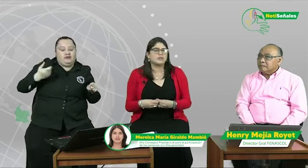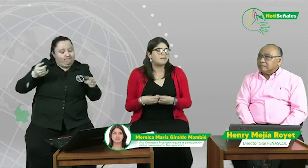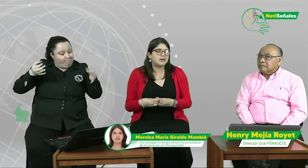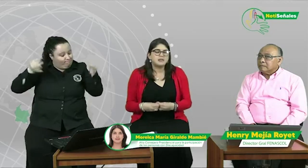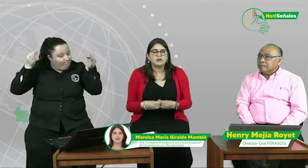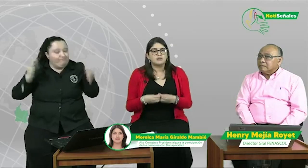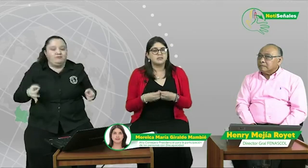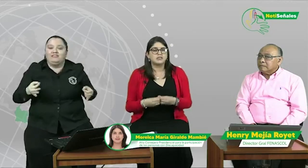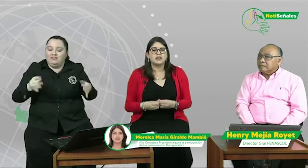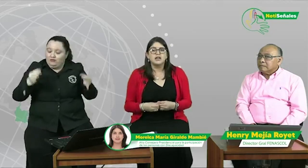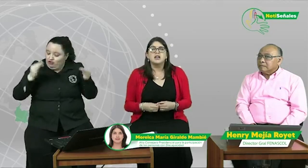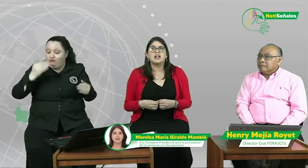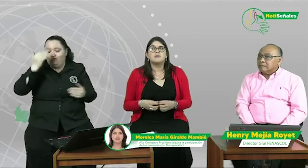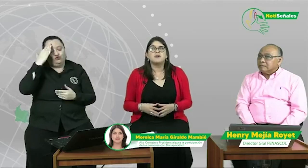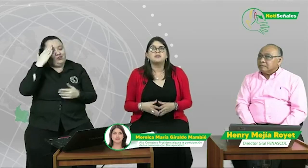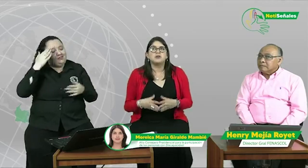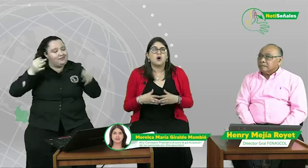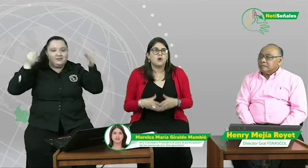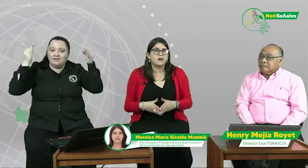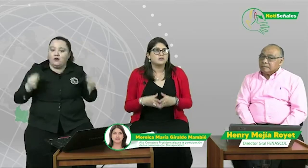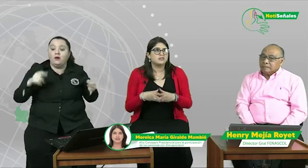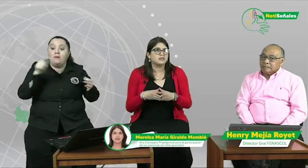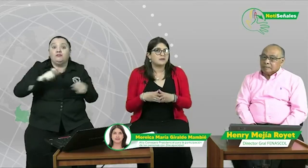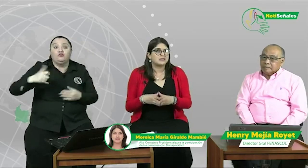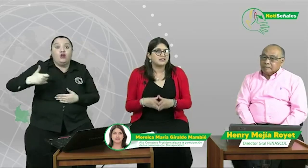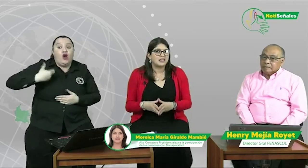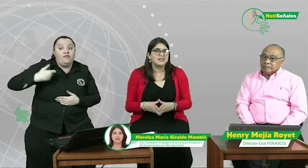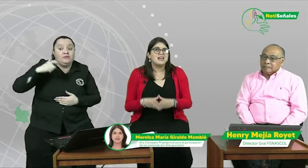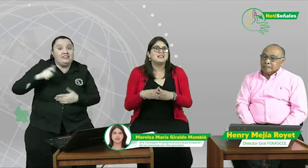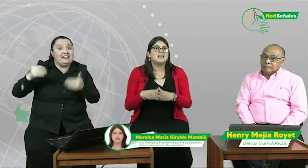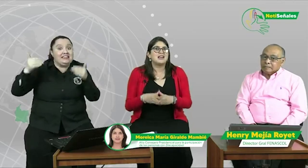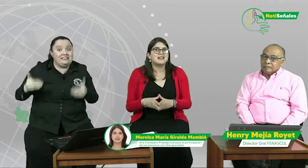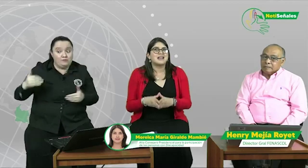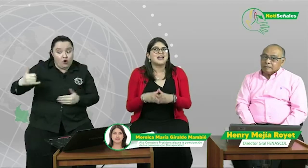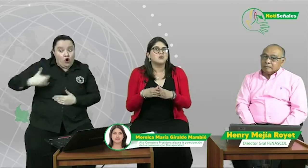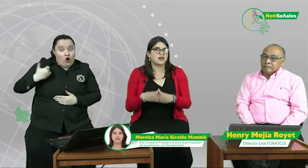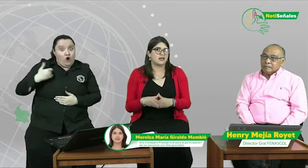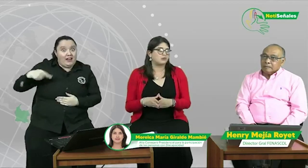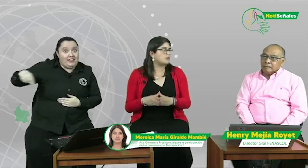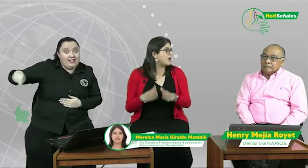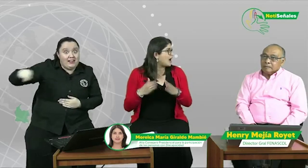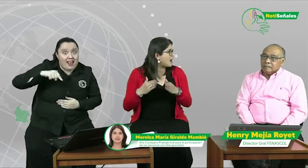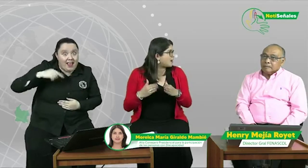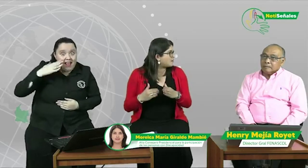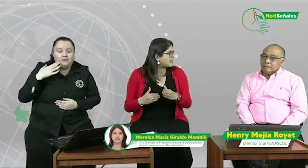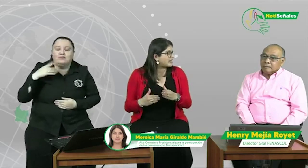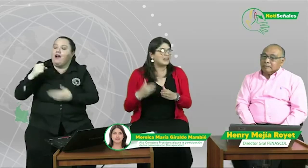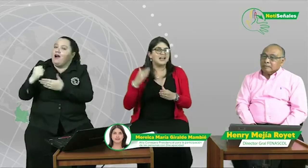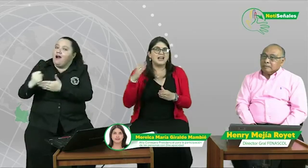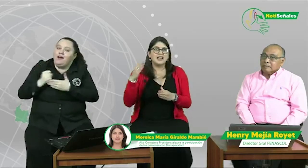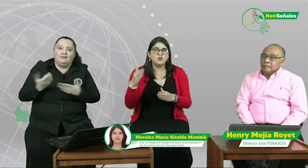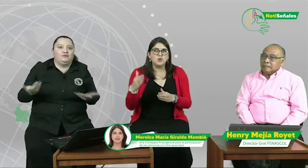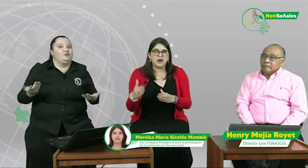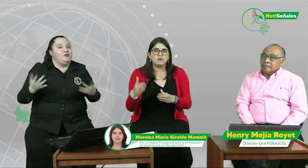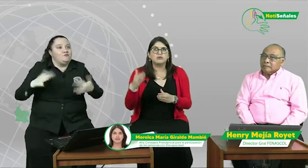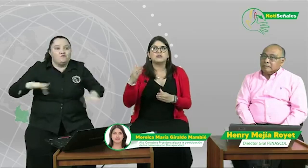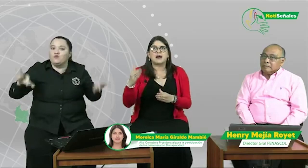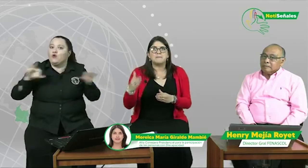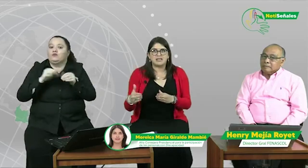convencida que la población joven con discapacidad tiene que ayudarnos a abrir nuevos caminos